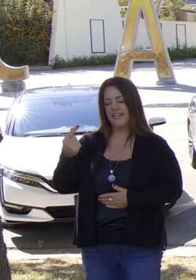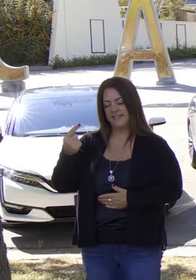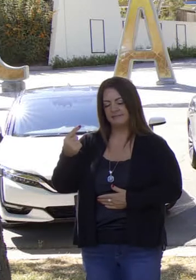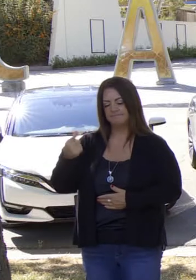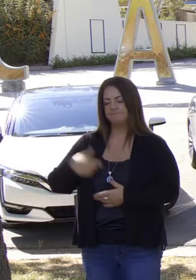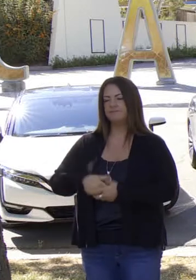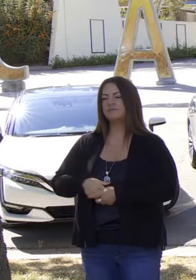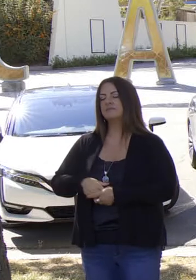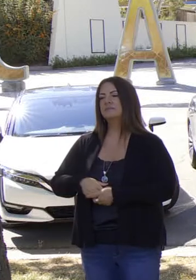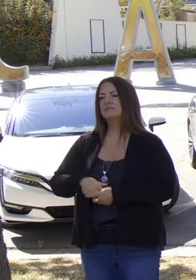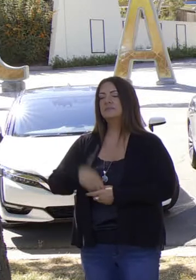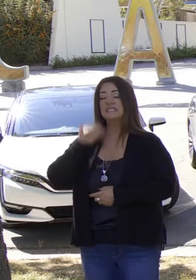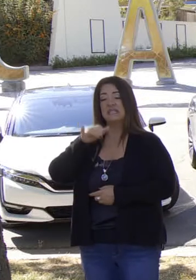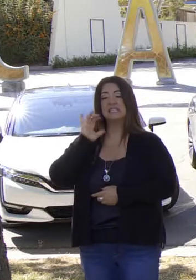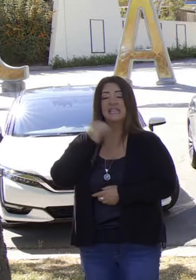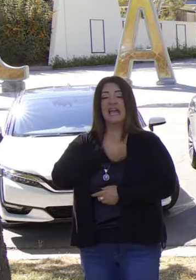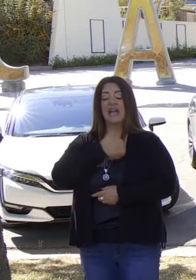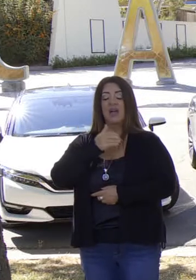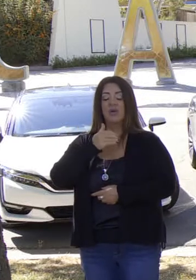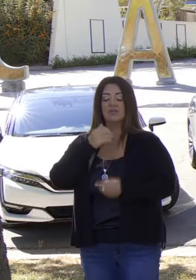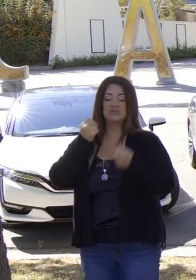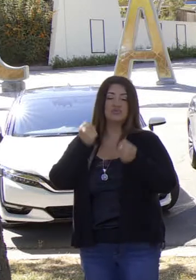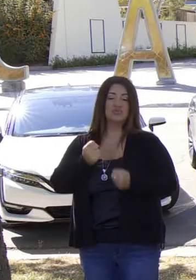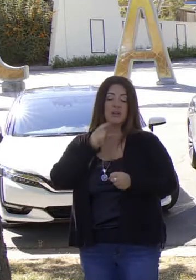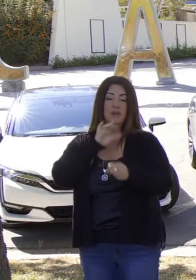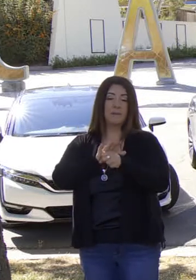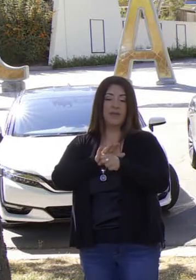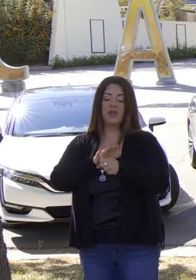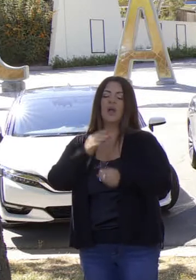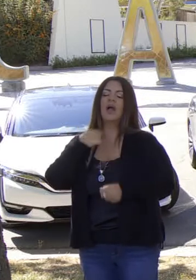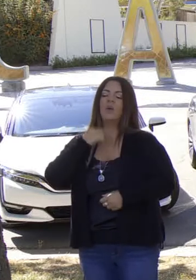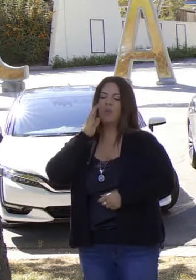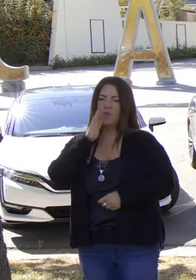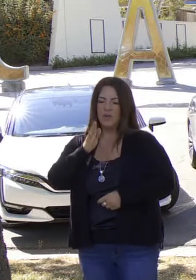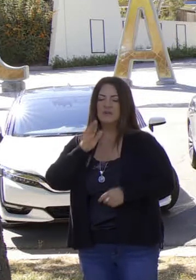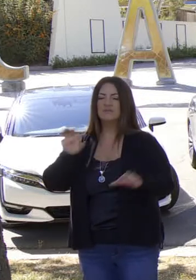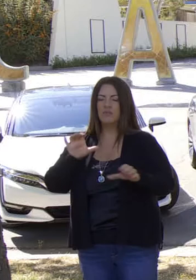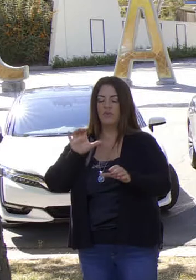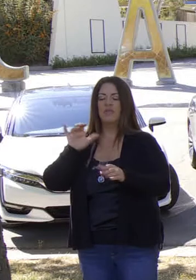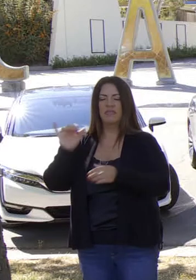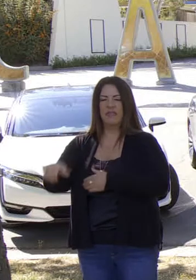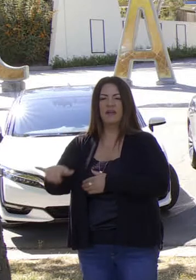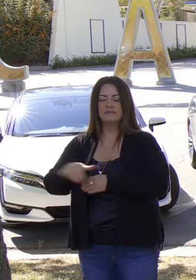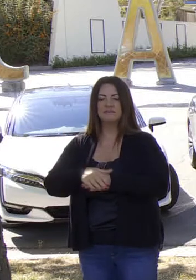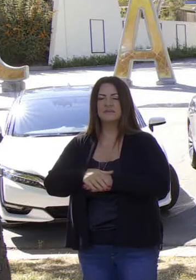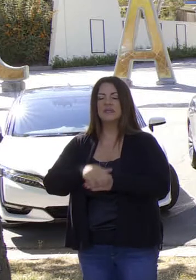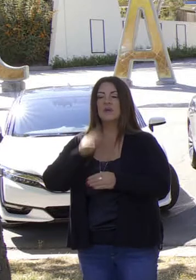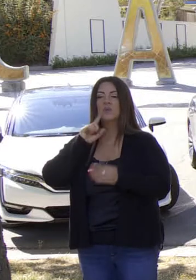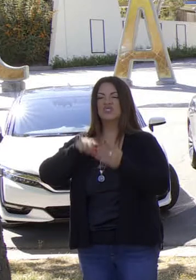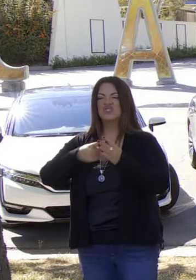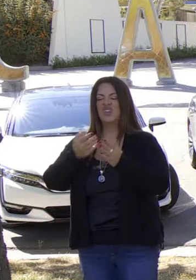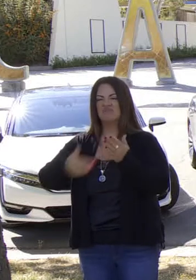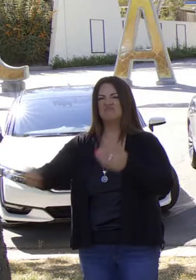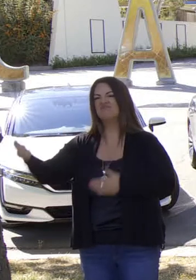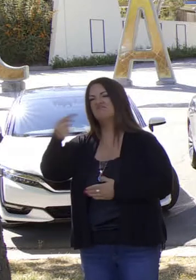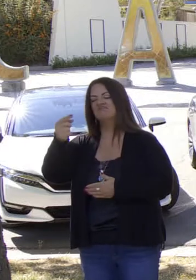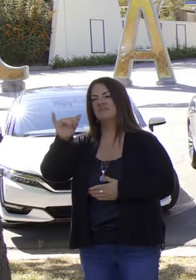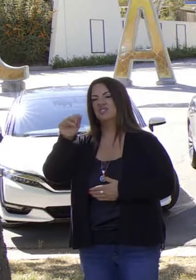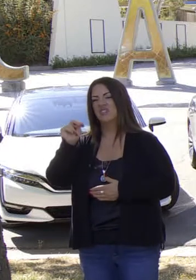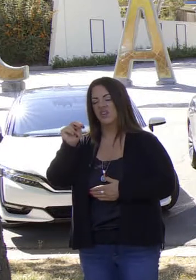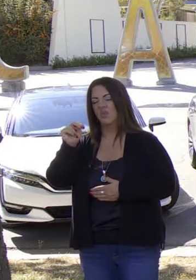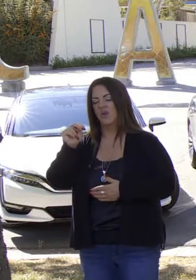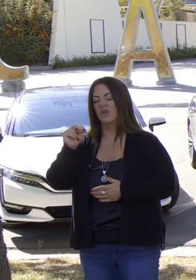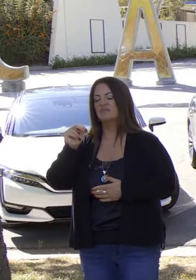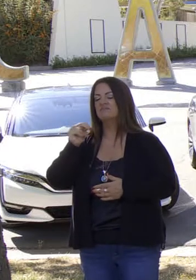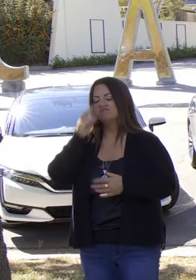de explotación de petrolera llamada fracking. Y está codificado en esta orden ejecutiva que avanzaremos en enero en la